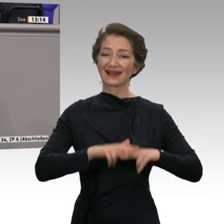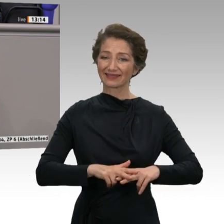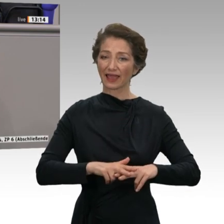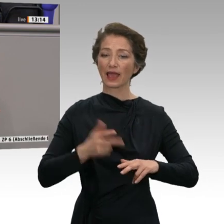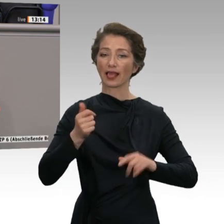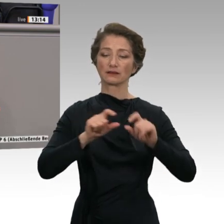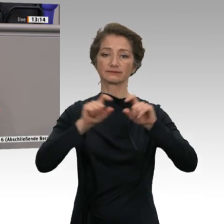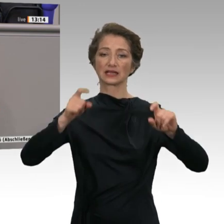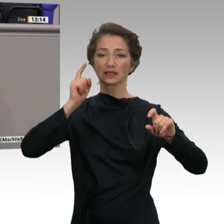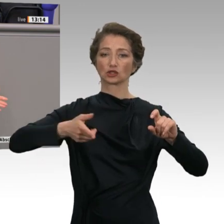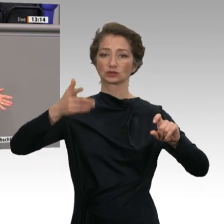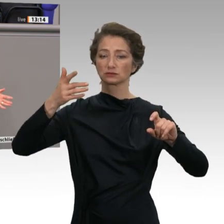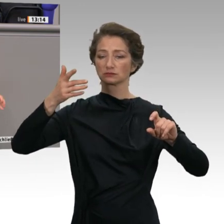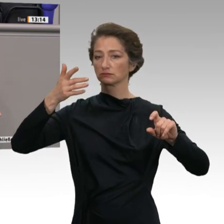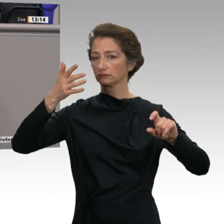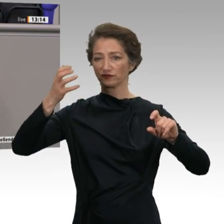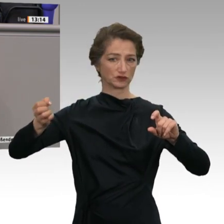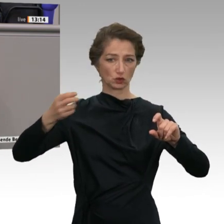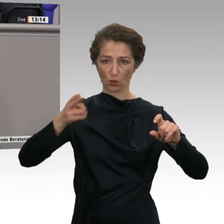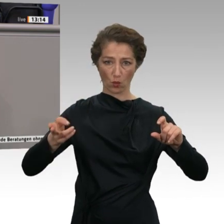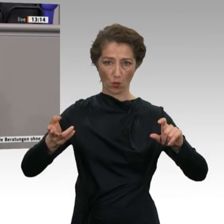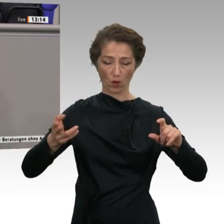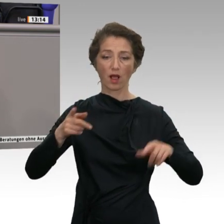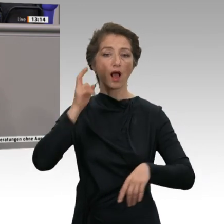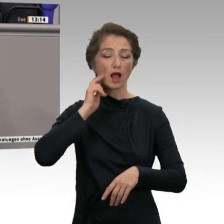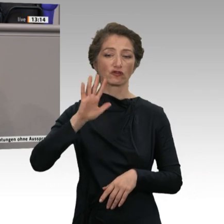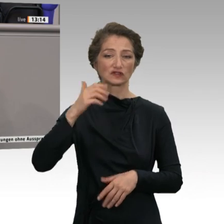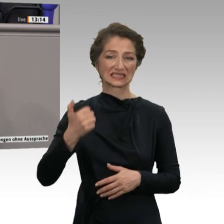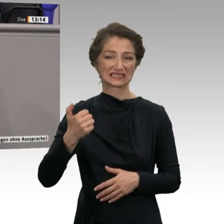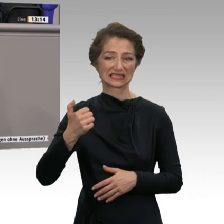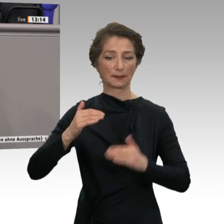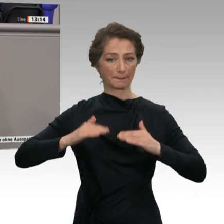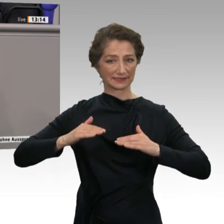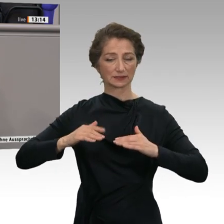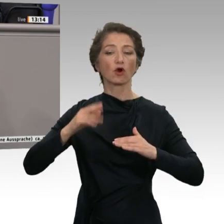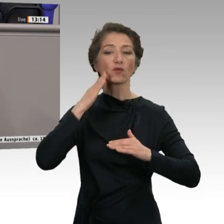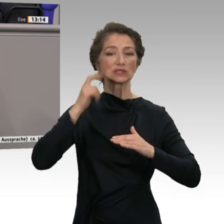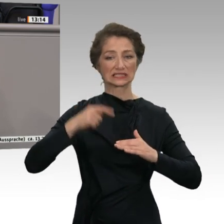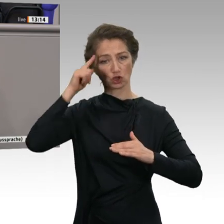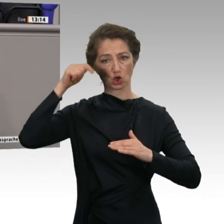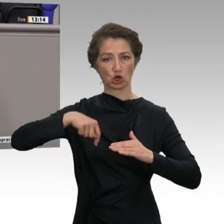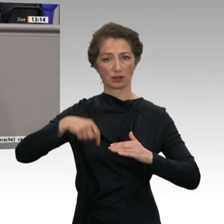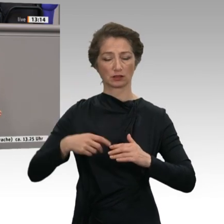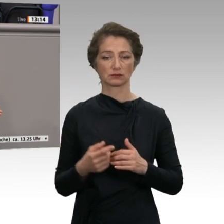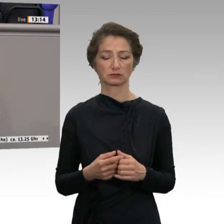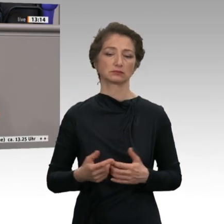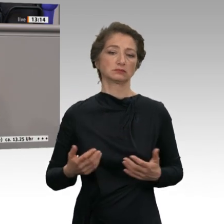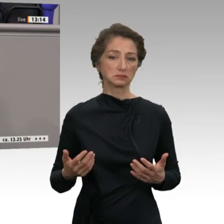Die einzigen Bedingungen sind ein Alter von 65 Jahren und Wohnsitz in Deutschland. Im Unterschied dazu